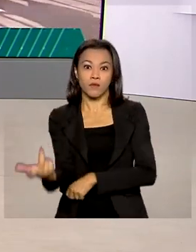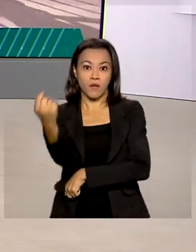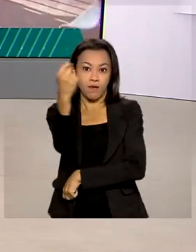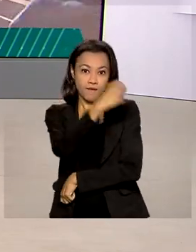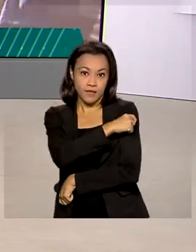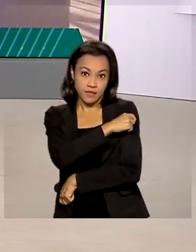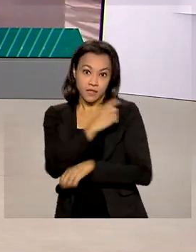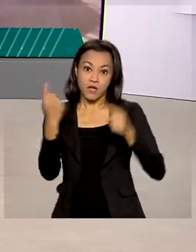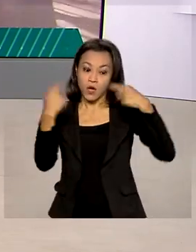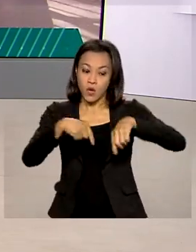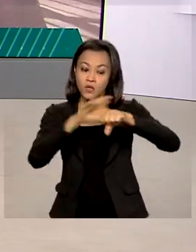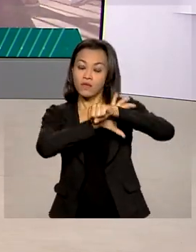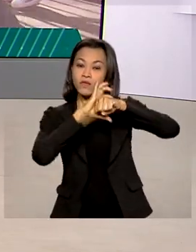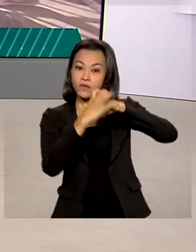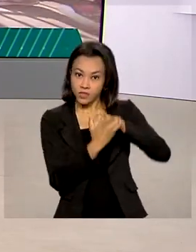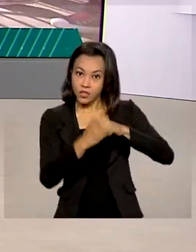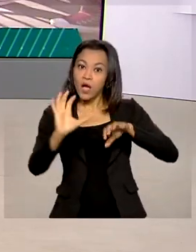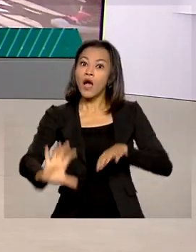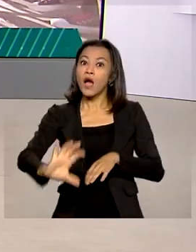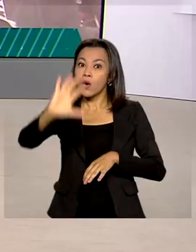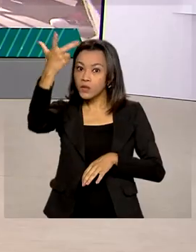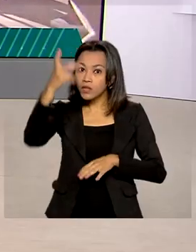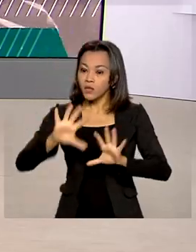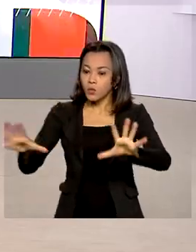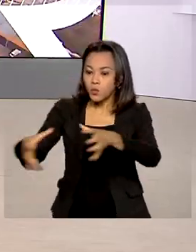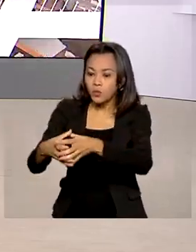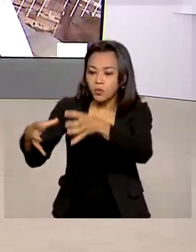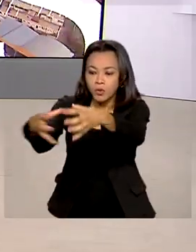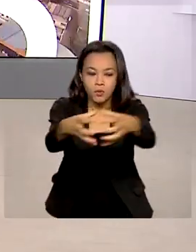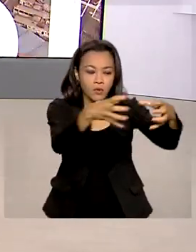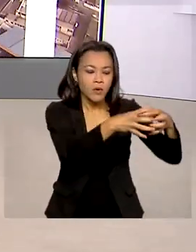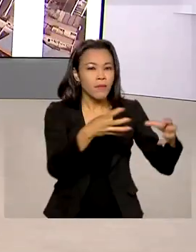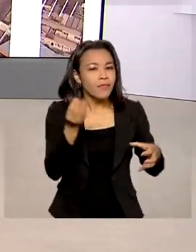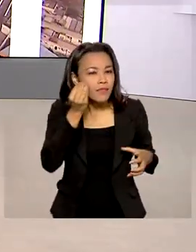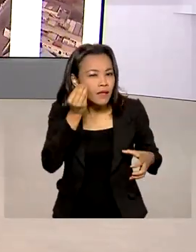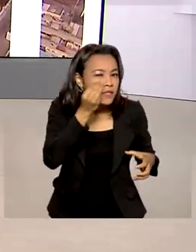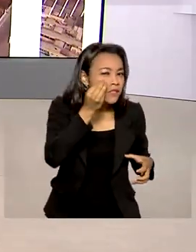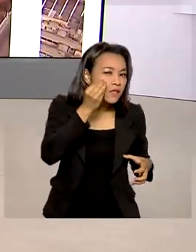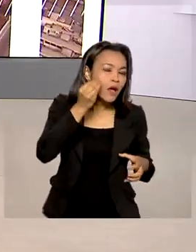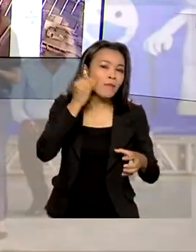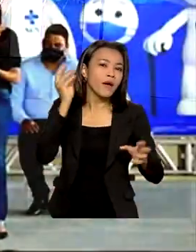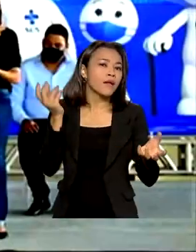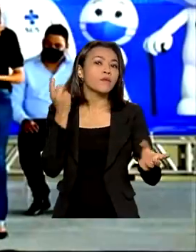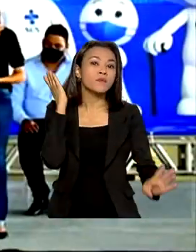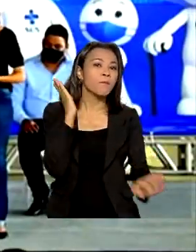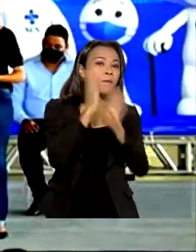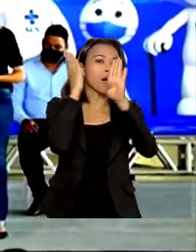-19. Ainda aconteceram mutirões de testagem para identificação da doença.